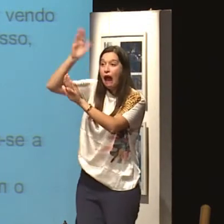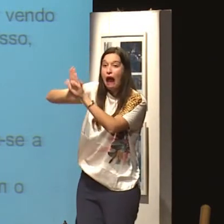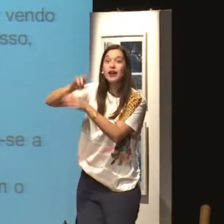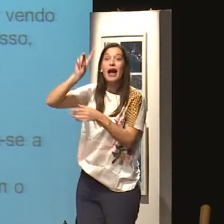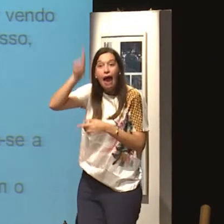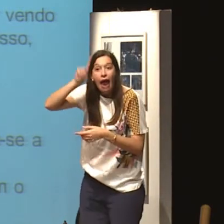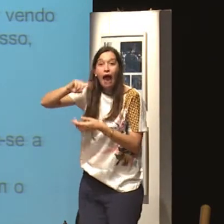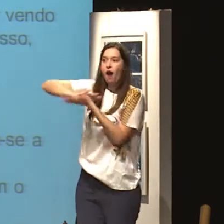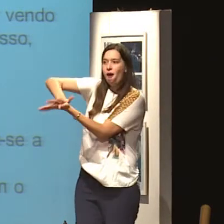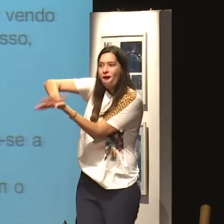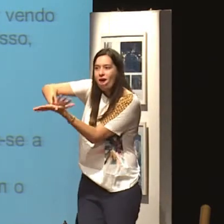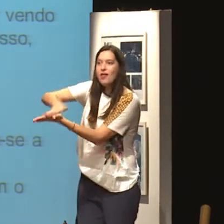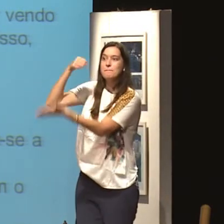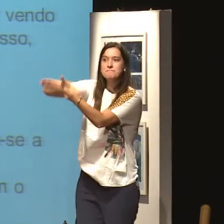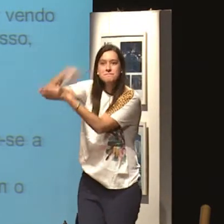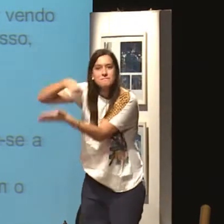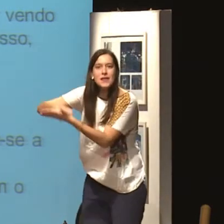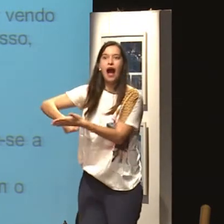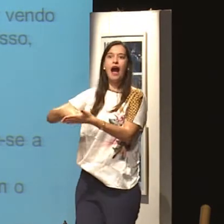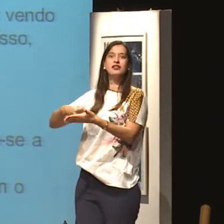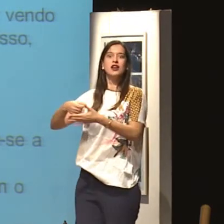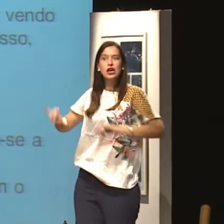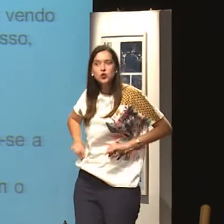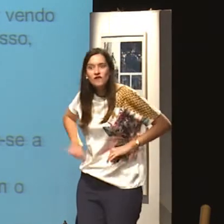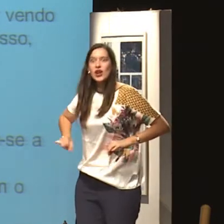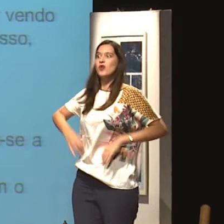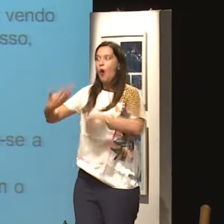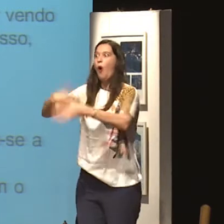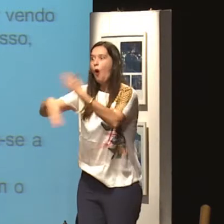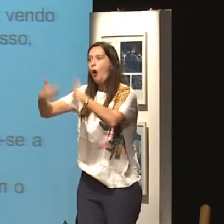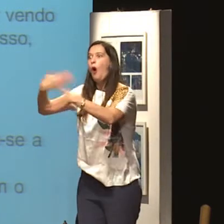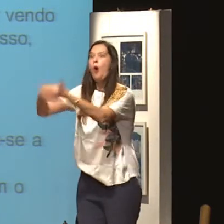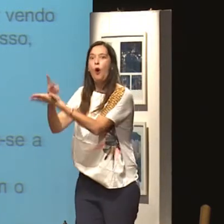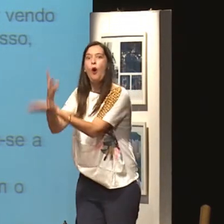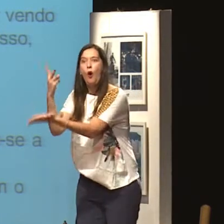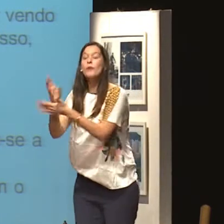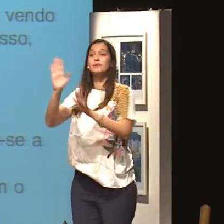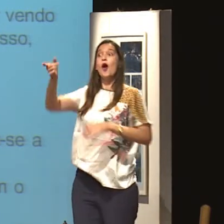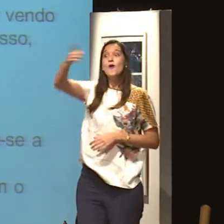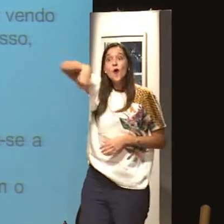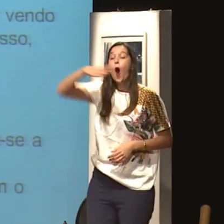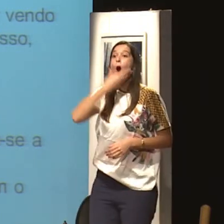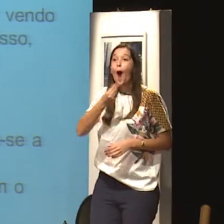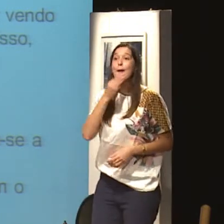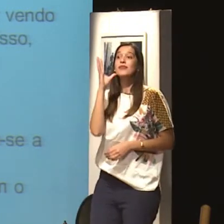Está apanhando, nossa, ela está gostando. Mas por trás daquilo, ela está sofrendo. E continua assim.